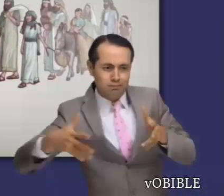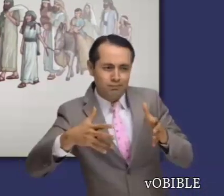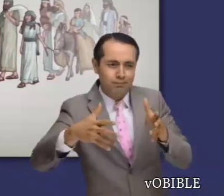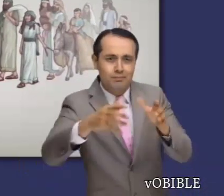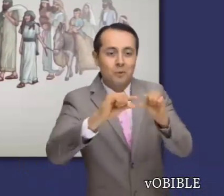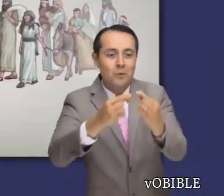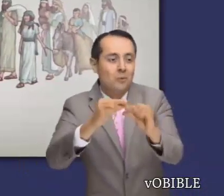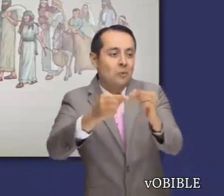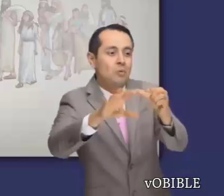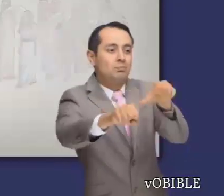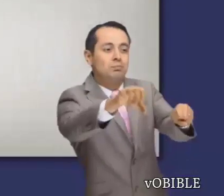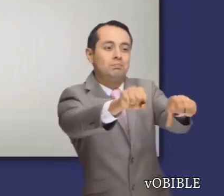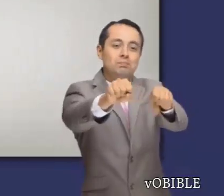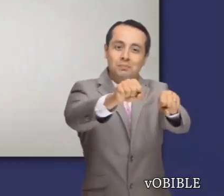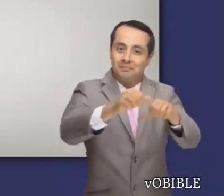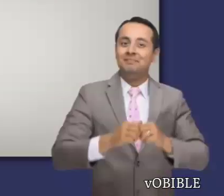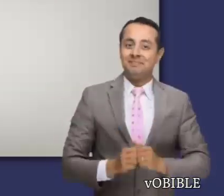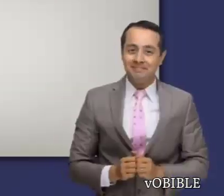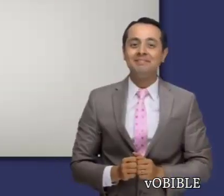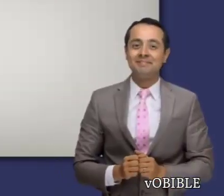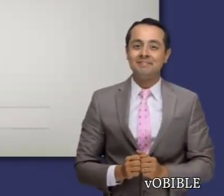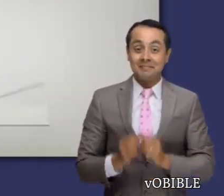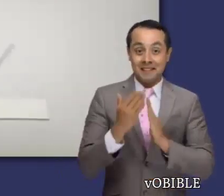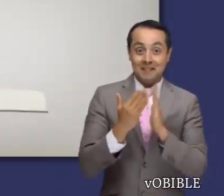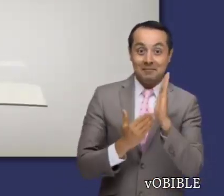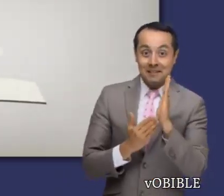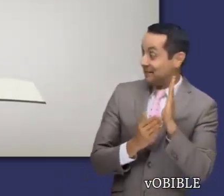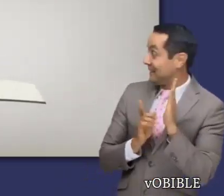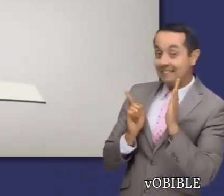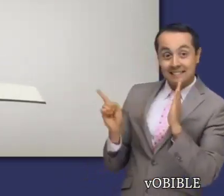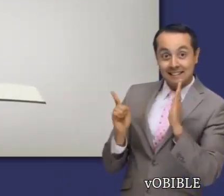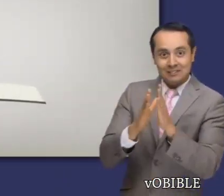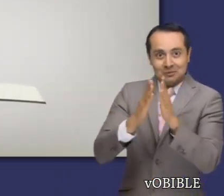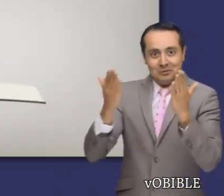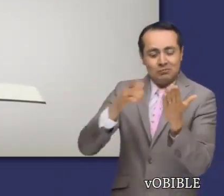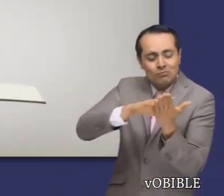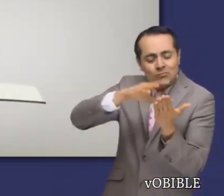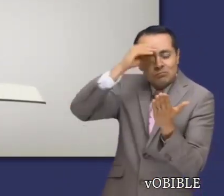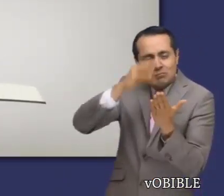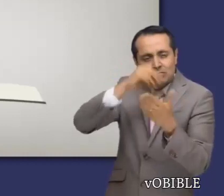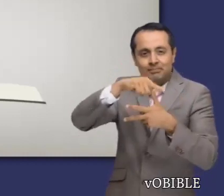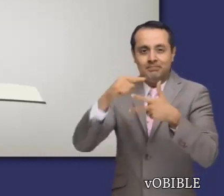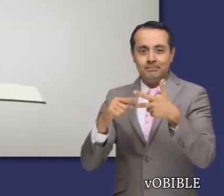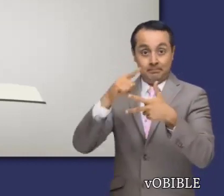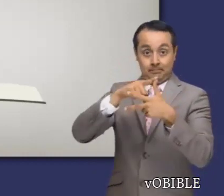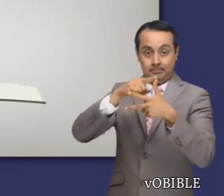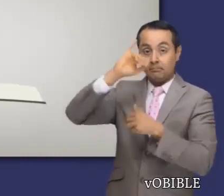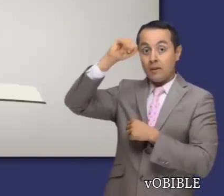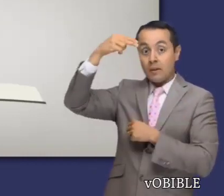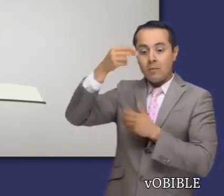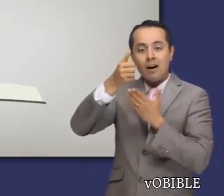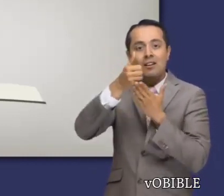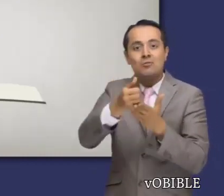israelitas se preparan para cruzar el río Jordán. Cuando lea el libro de Números, fíjese en que Jehová guía con